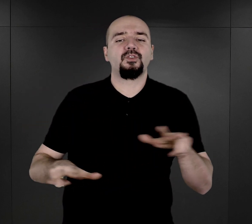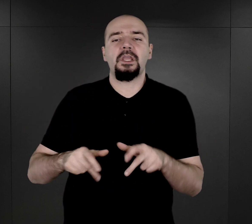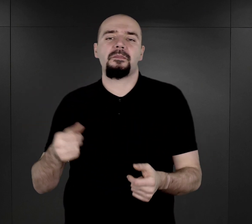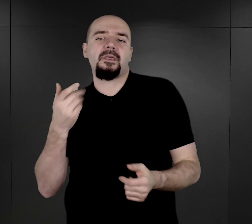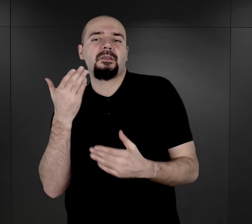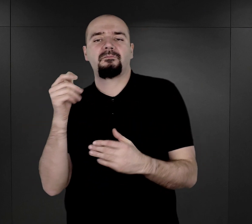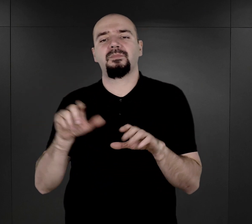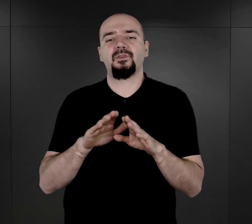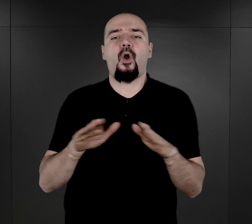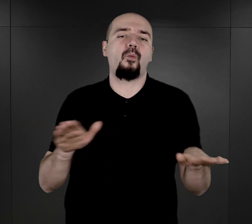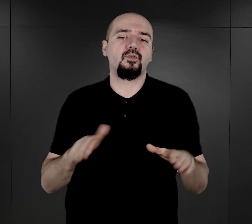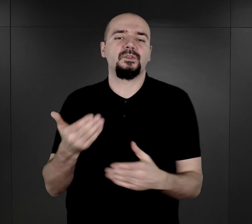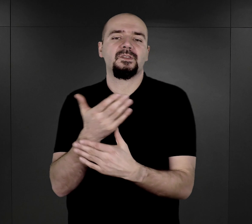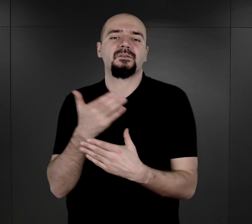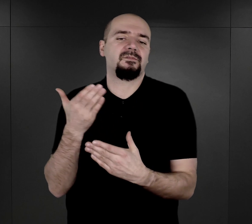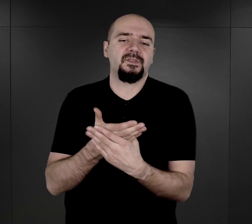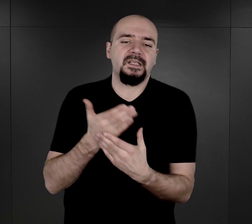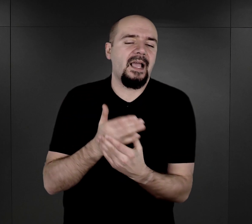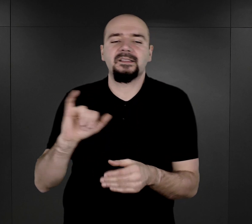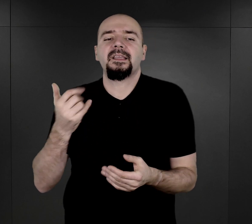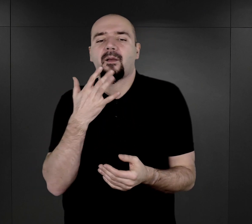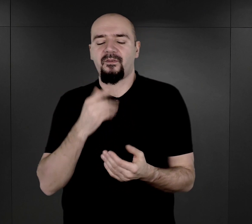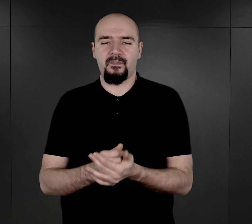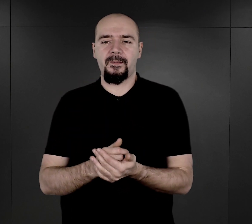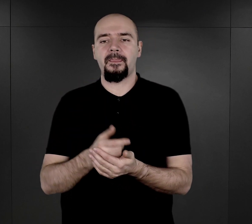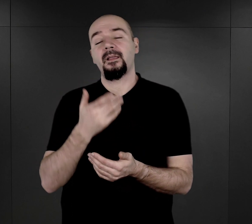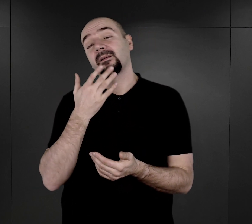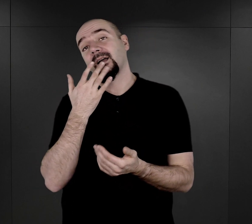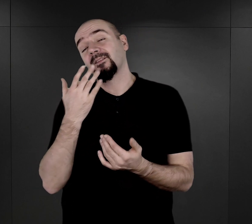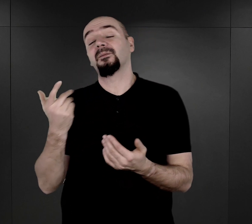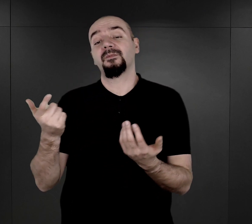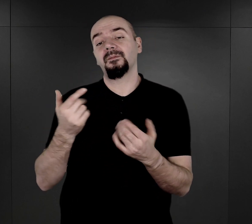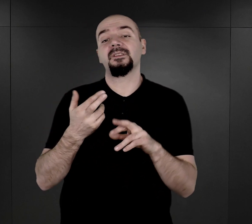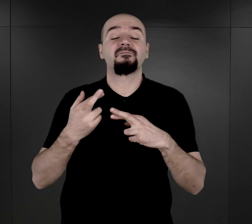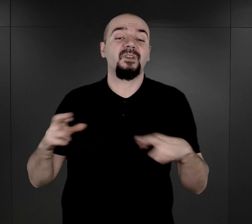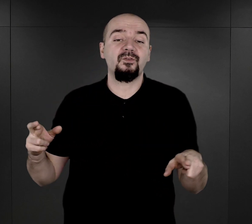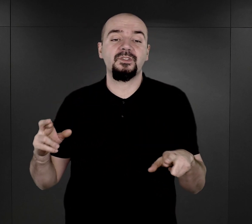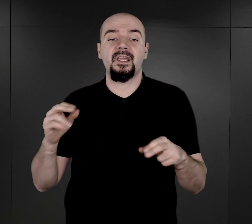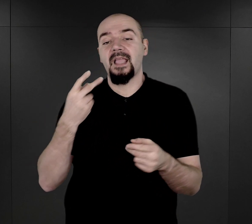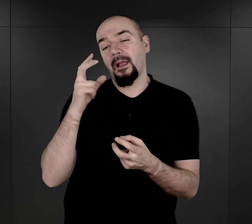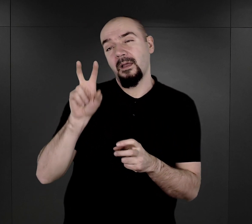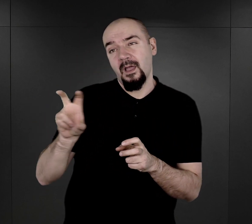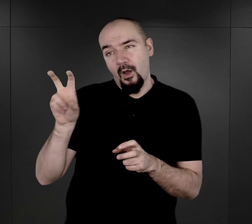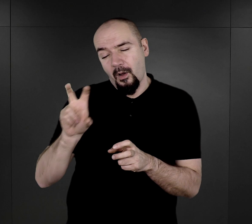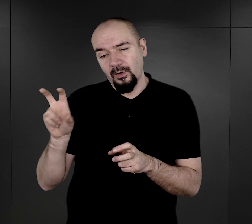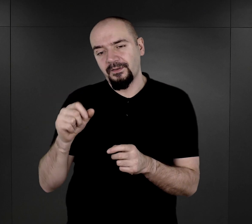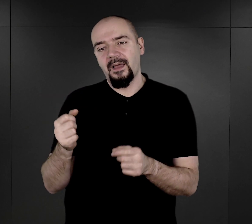literatura, i relacje przynoszą nam bardzo różne terminy. Przyglądając się dokumentacji obozowej